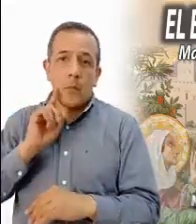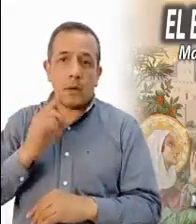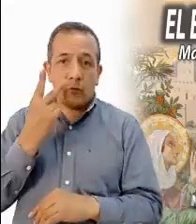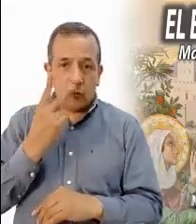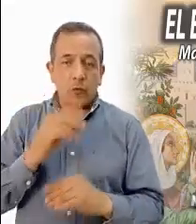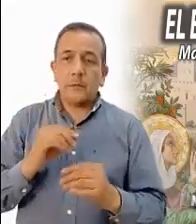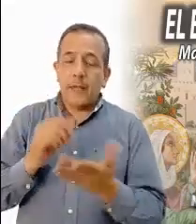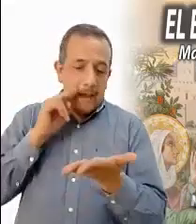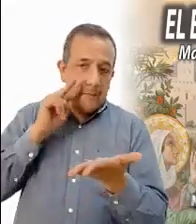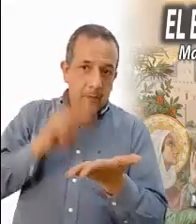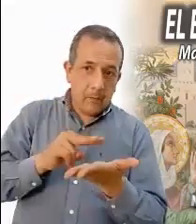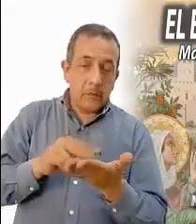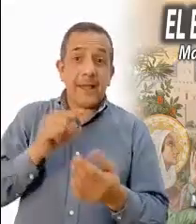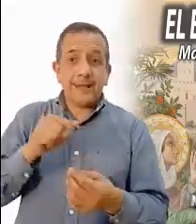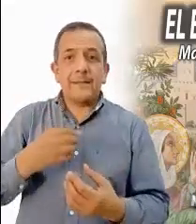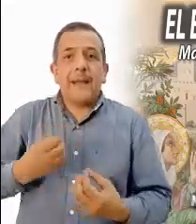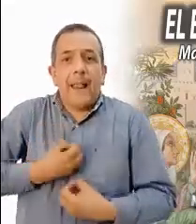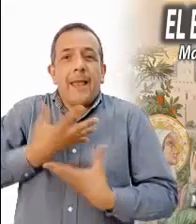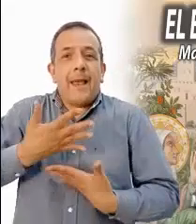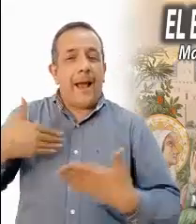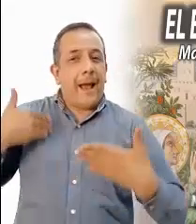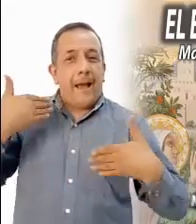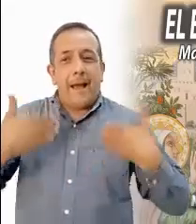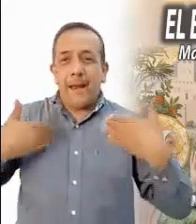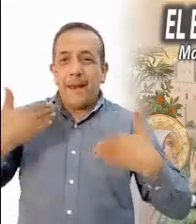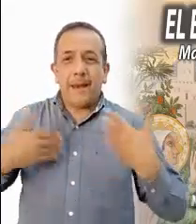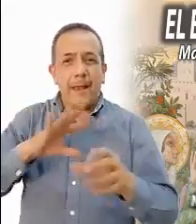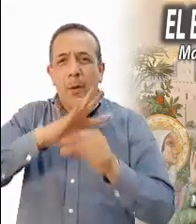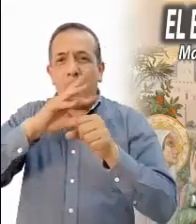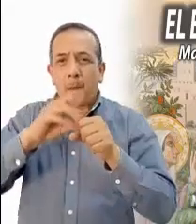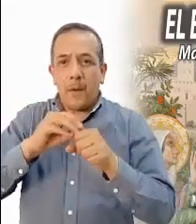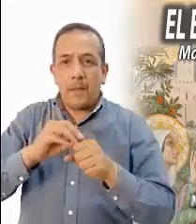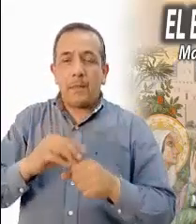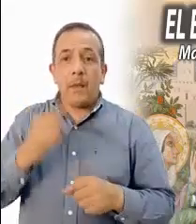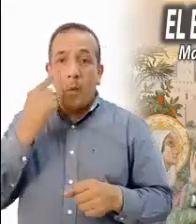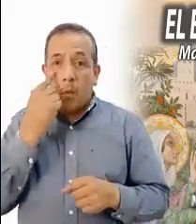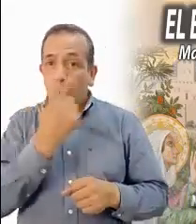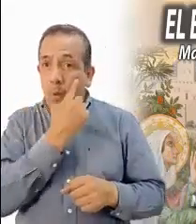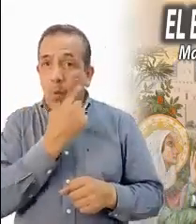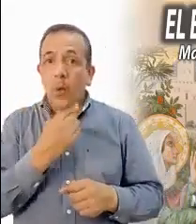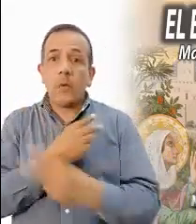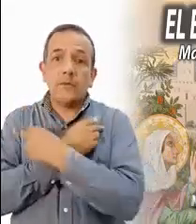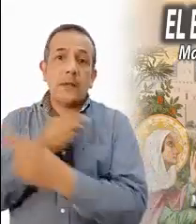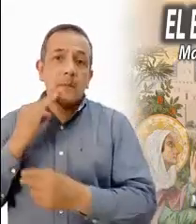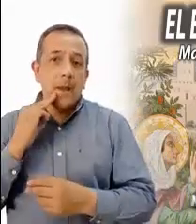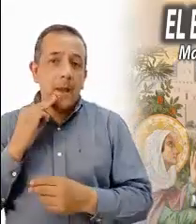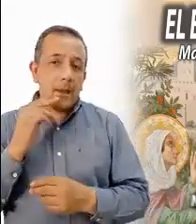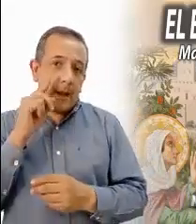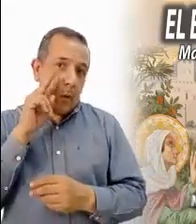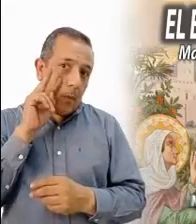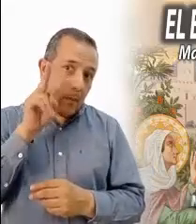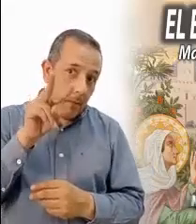grande y buena que no se puede ocultar, que salta por los poros y el brillo de los ojos de María, que se palpa en las